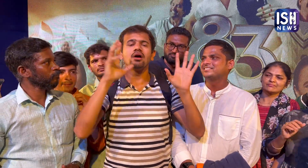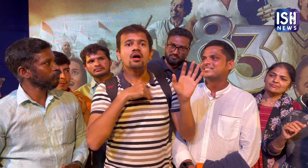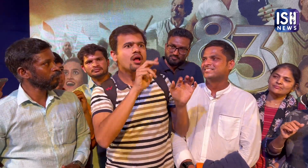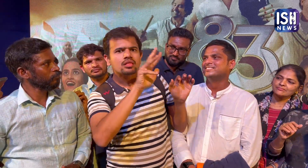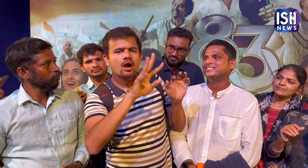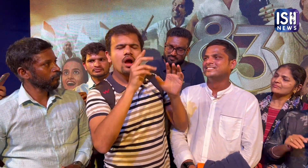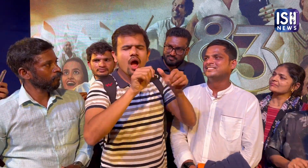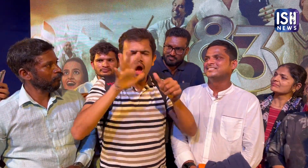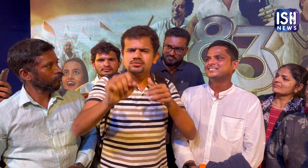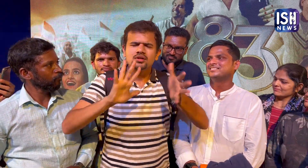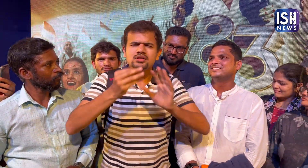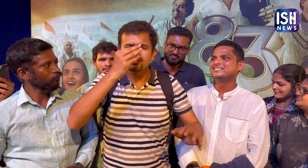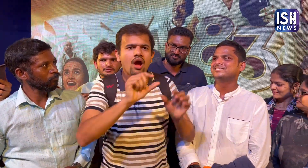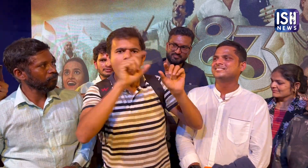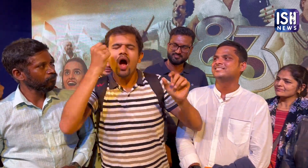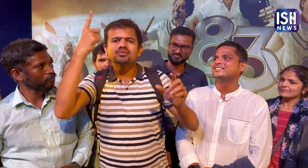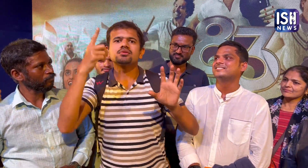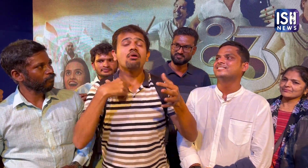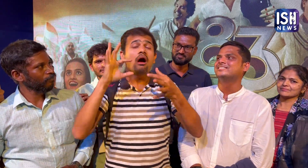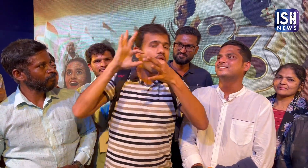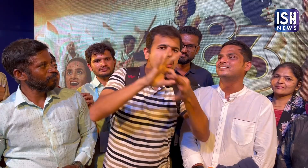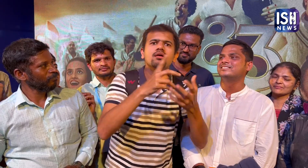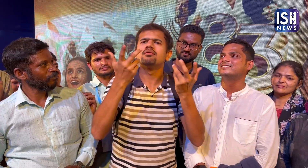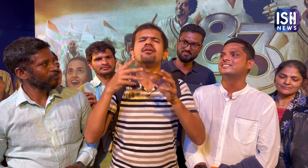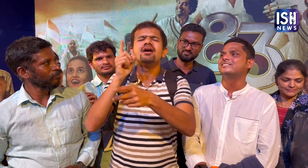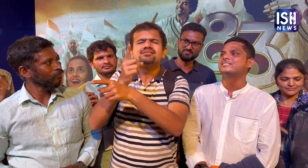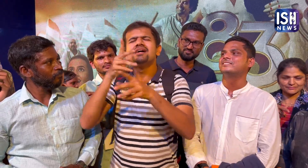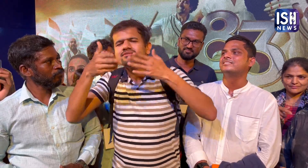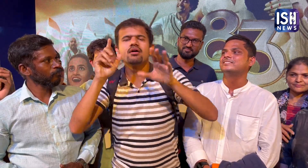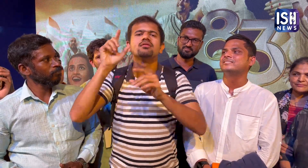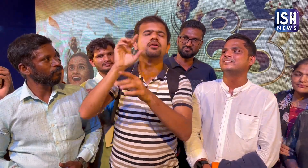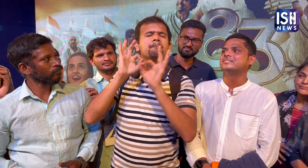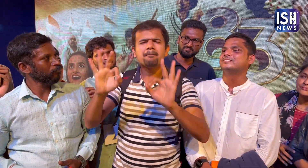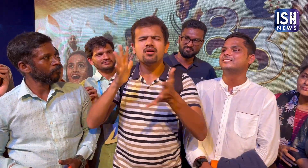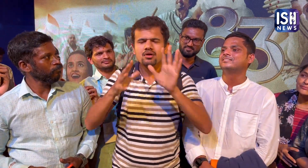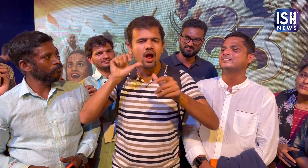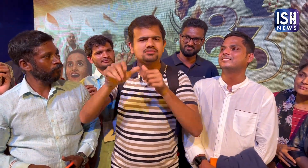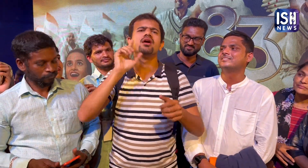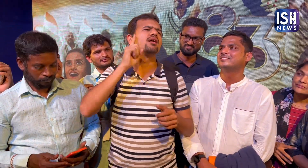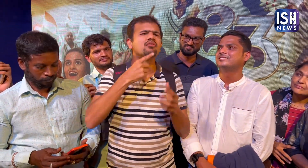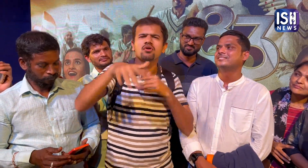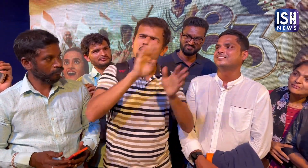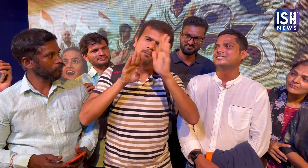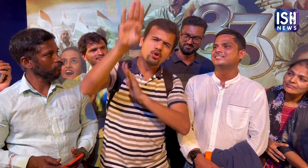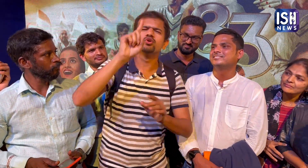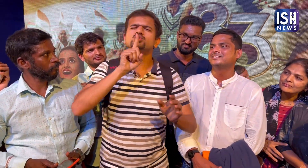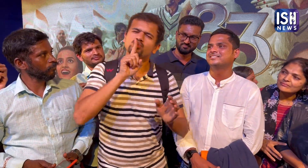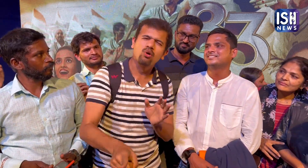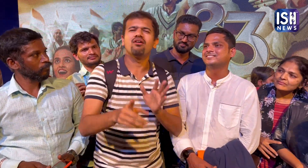के साथ देखने पर मैं पूरी तरह समझ गया शिक्षक उचित एक्सेसिबिलिटी प्रदान नहीं करते डेफ